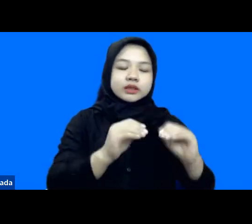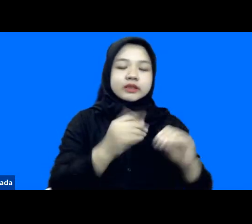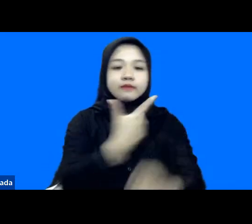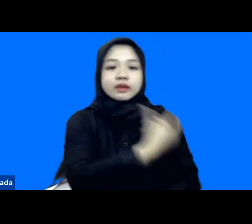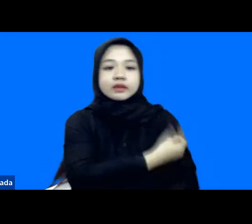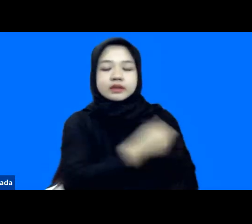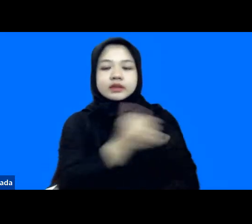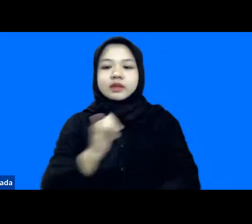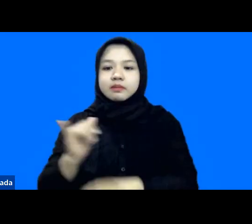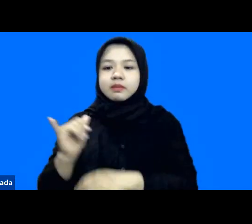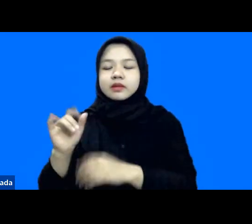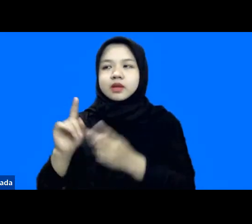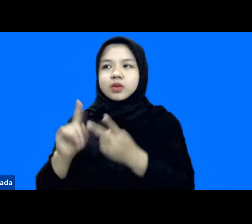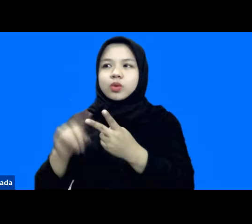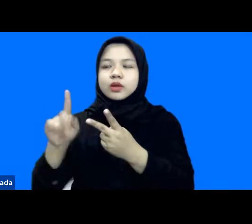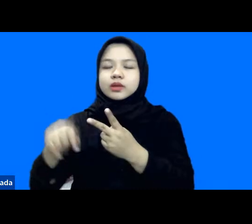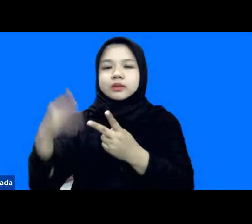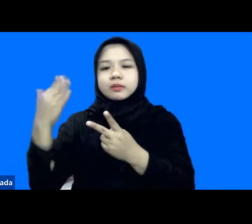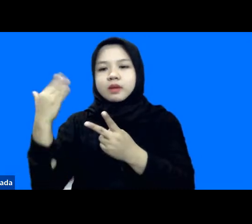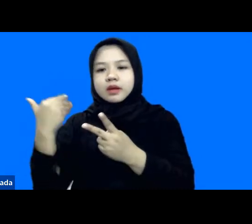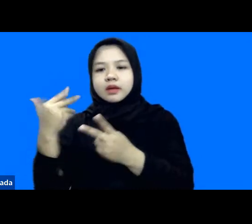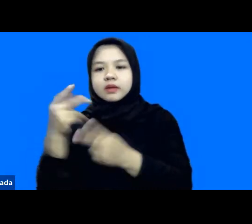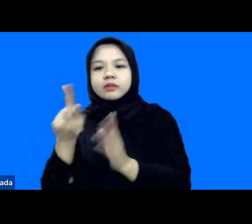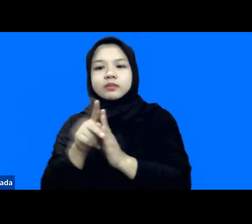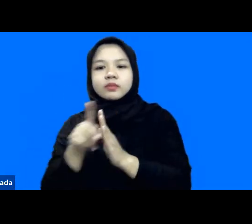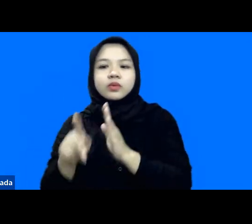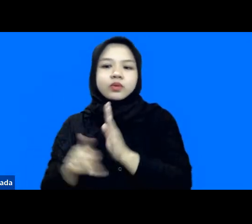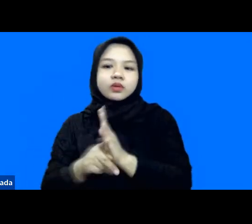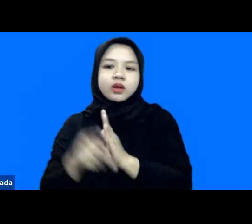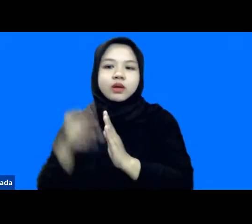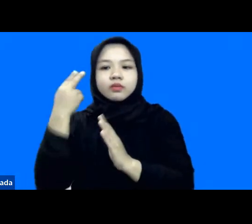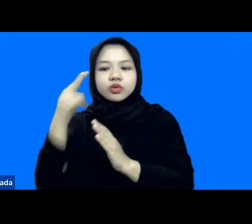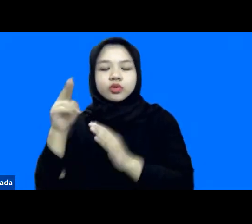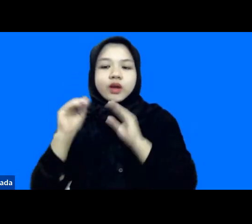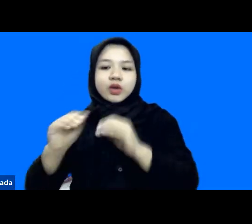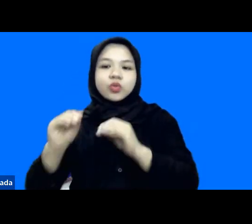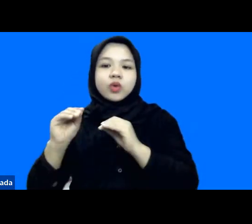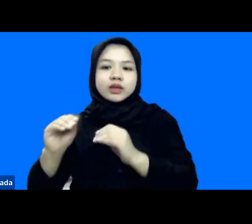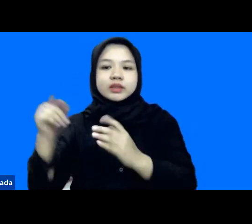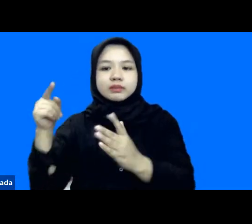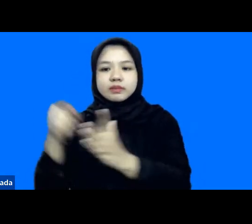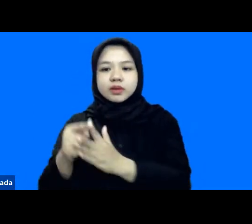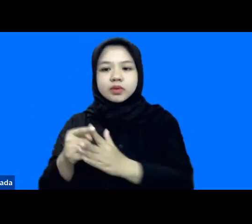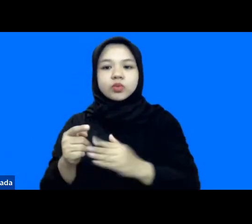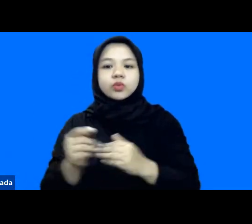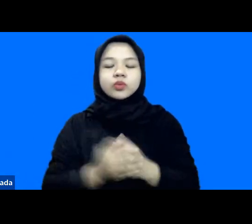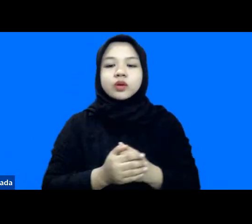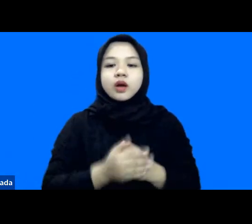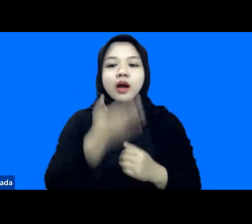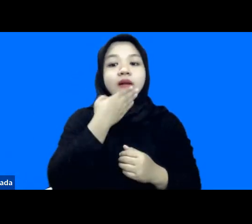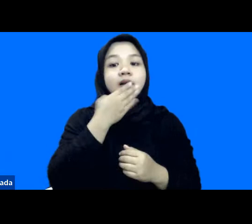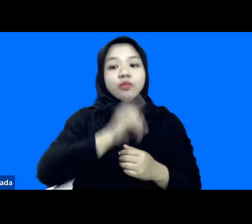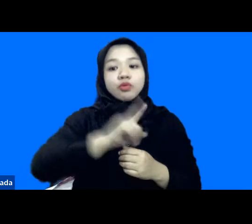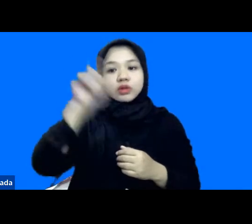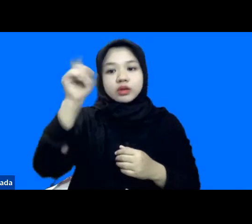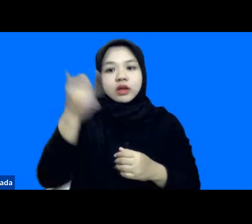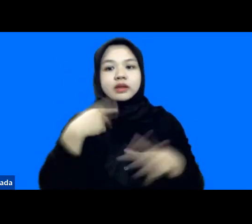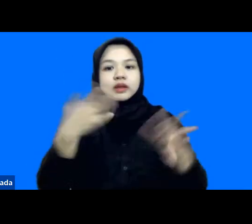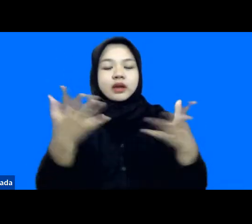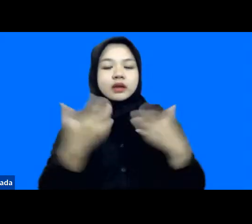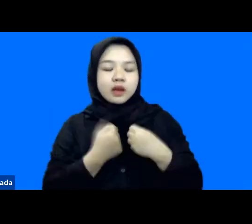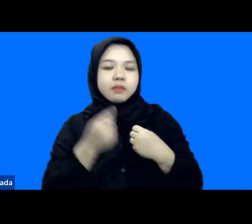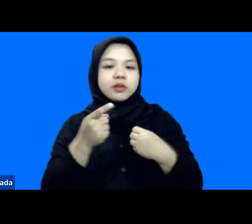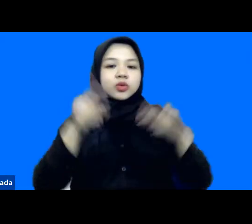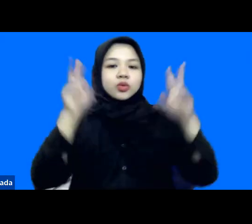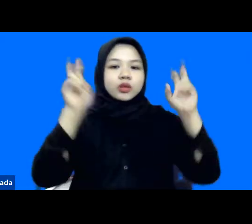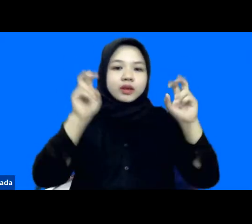sama satu lagi kemarin programnya itu untuk edukasi pemilu jadi Alhamdulillah yang kita dapat itu kan hanya tema